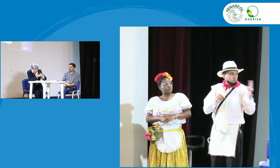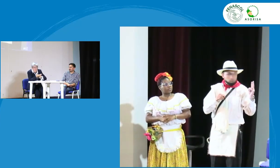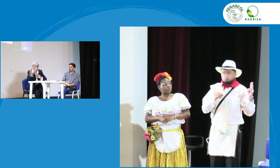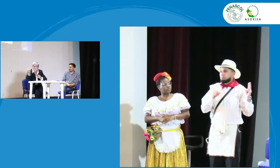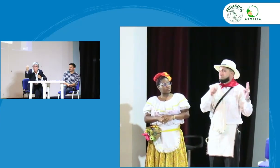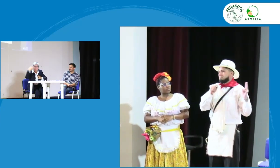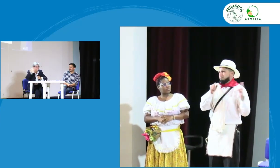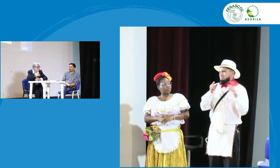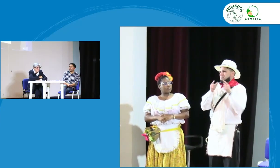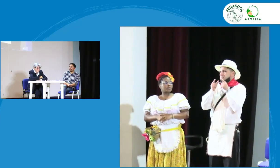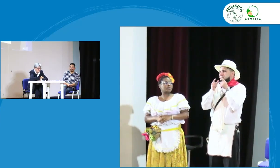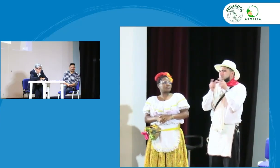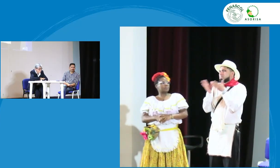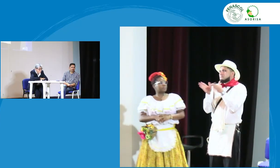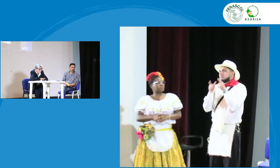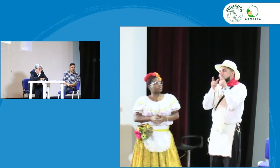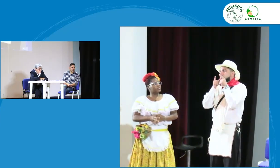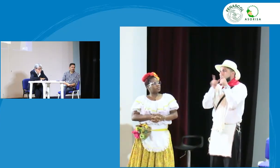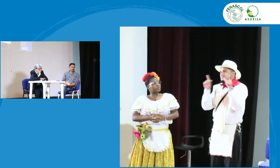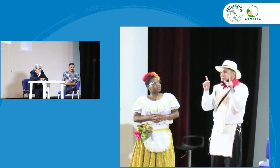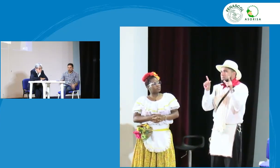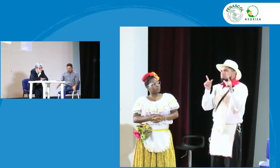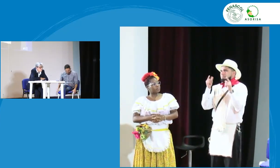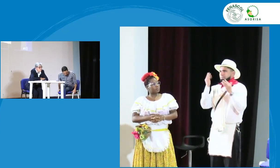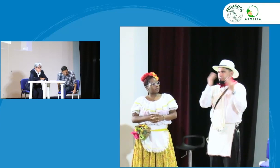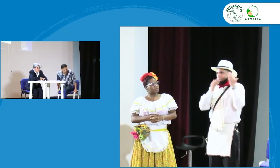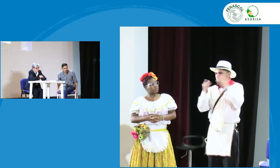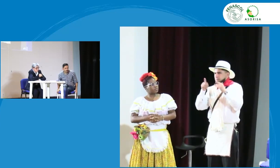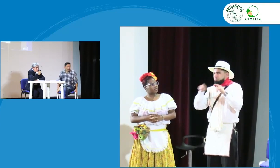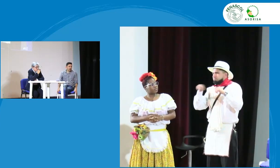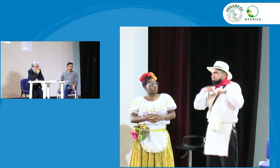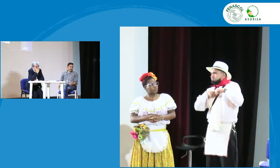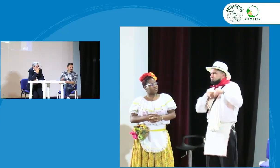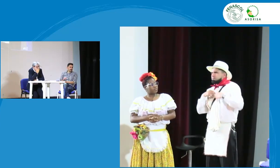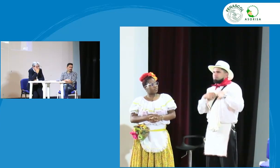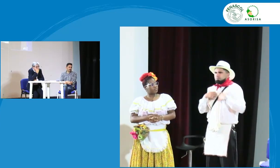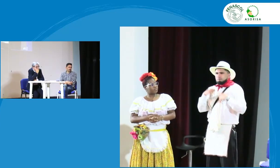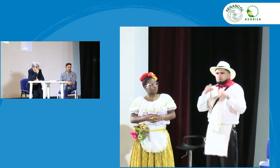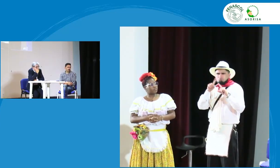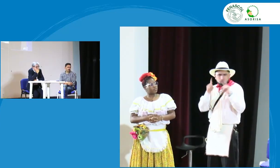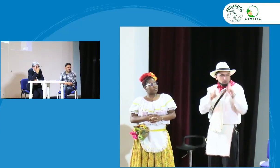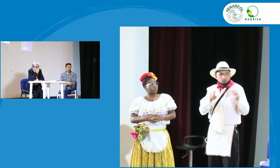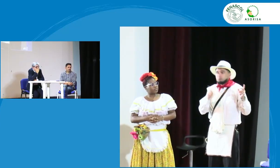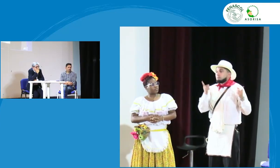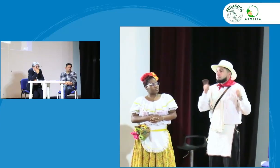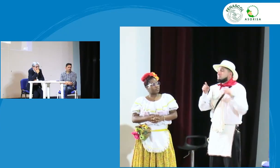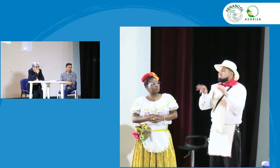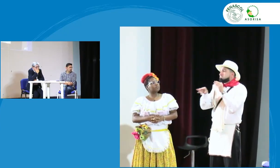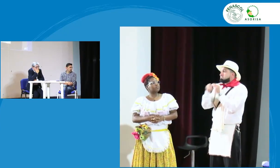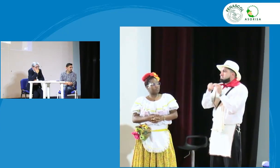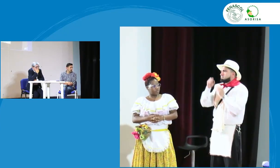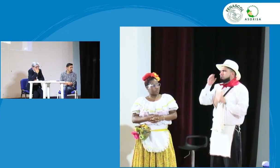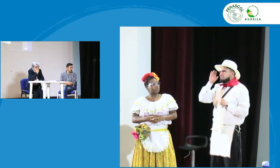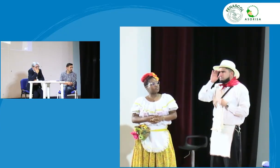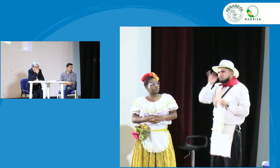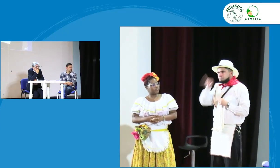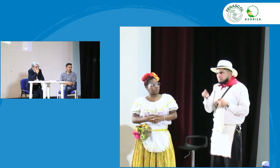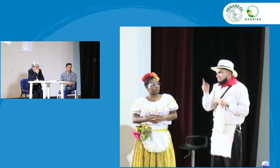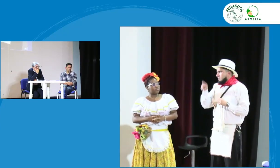atado a esto que estamos hablando de planeación lingüística, de seguro hay muchos que tienen muchas inquietudes, entonces le